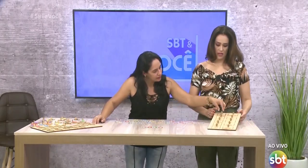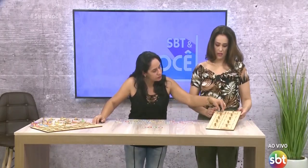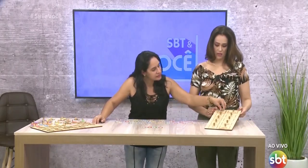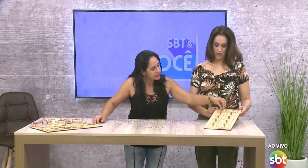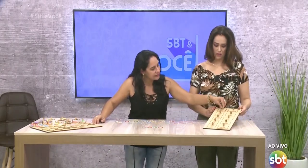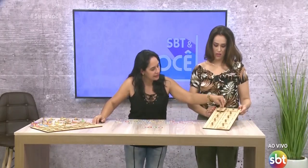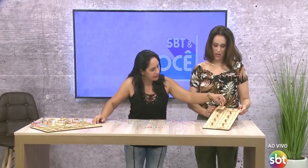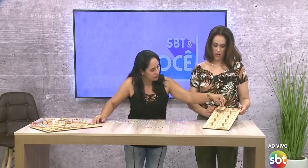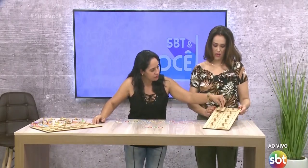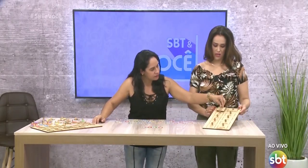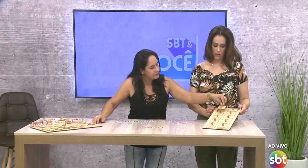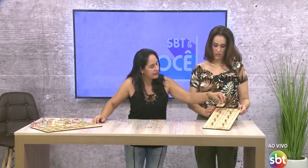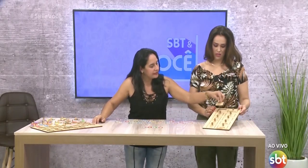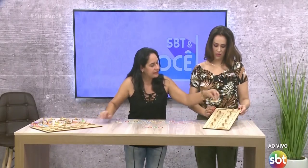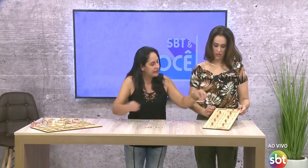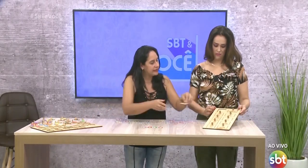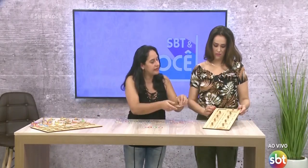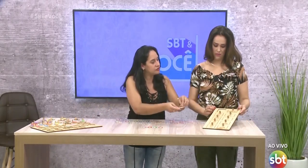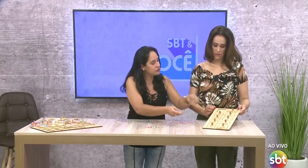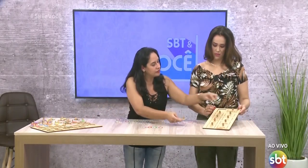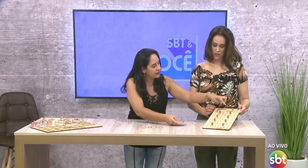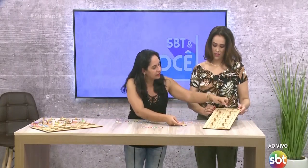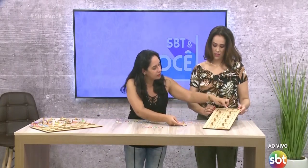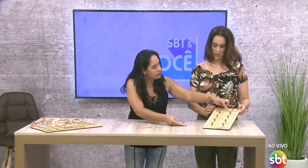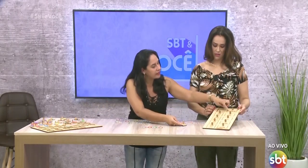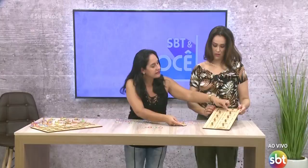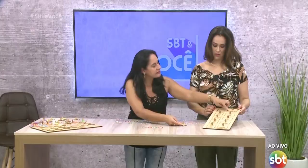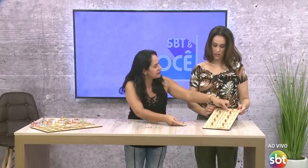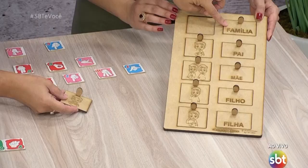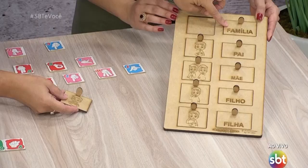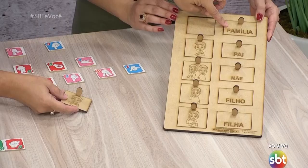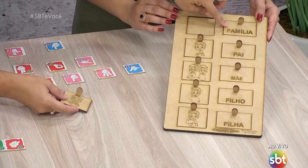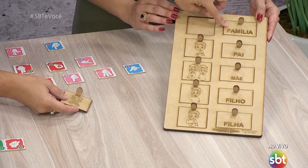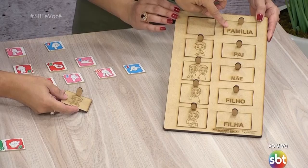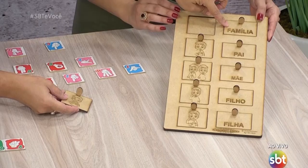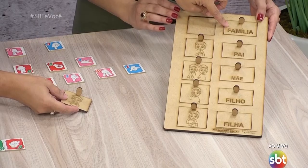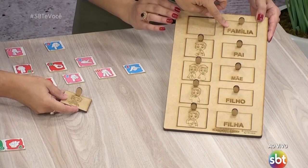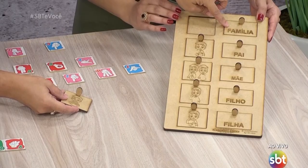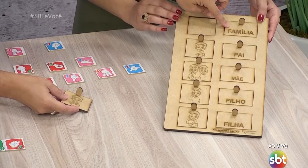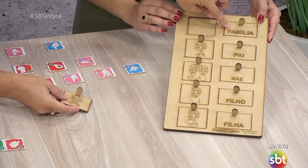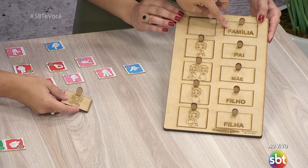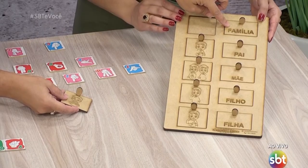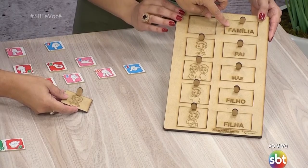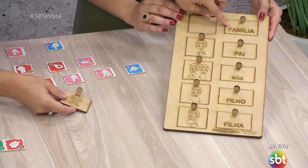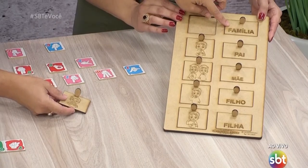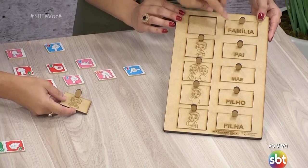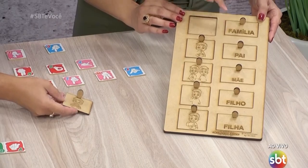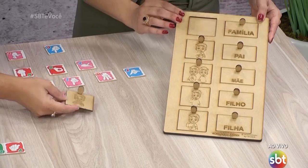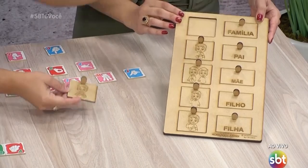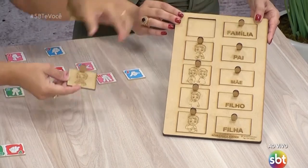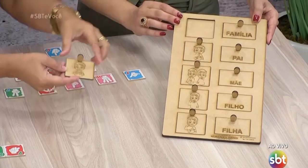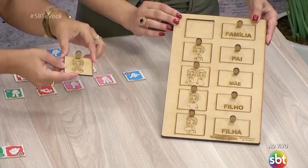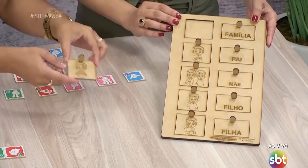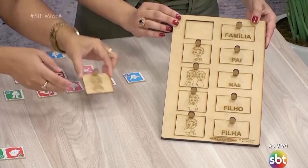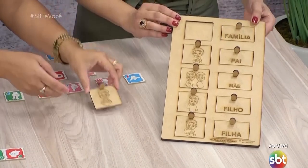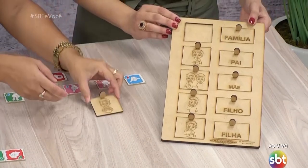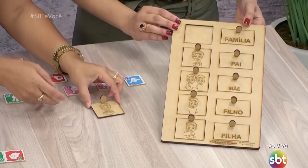Já é? É o sinal pra ele relacionar com a escrita. Família, pai, mãe, filho, Então, como é o sinal de